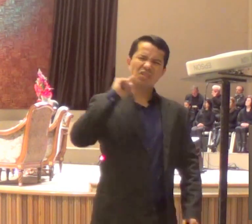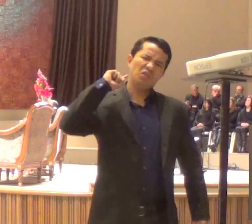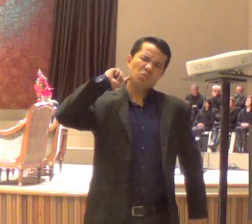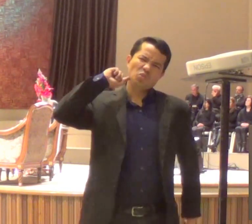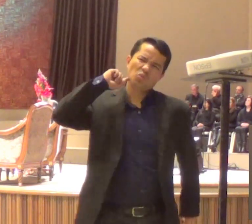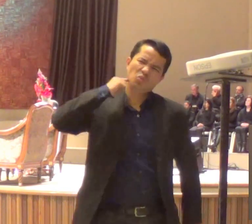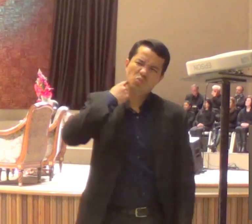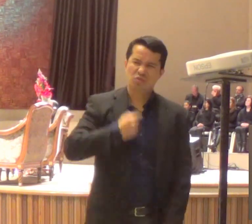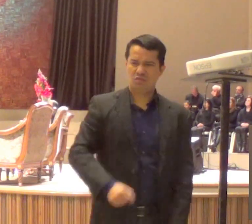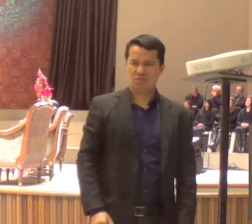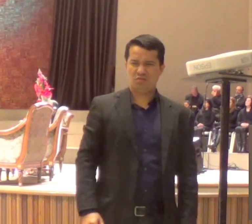eu, Senhor?